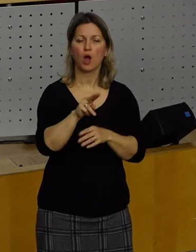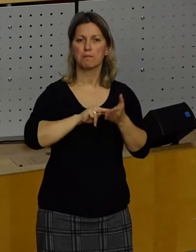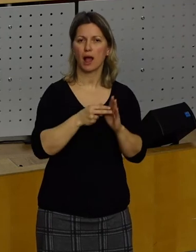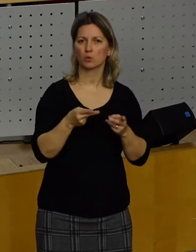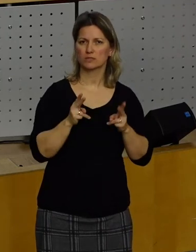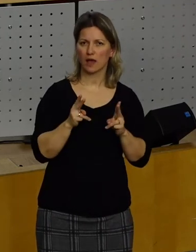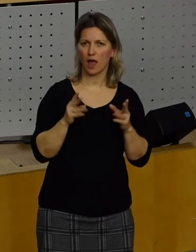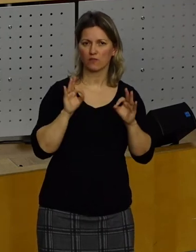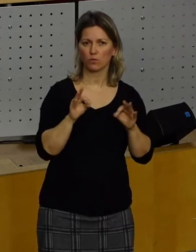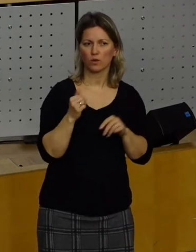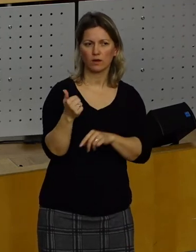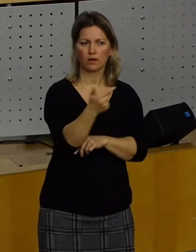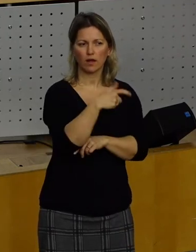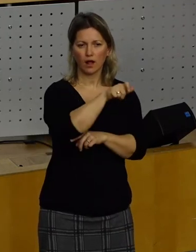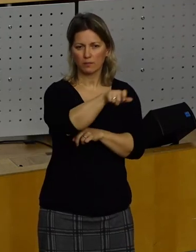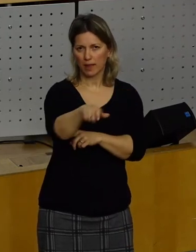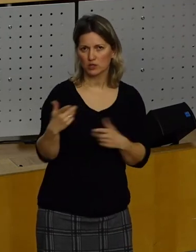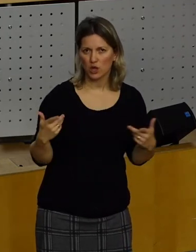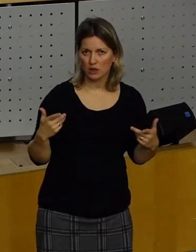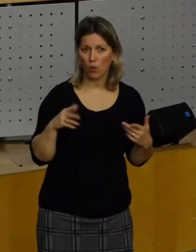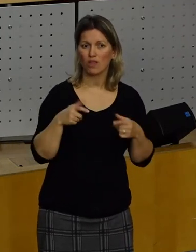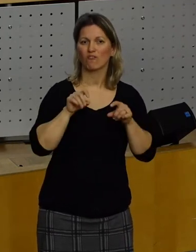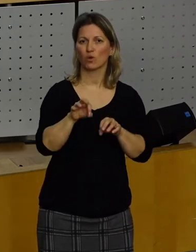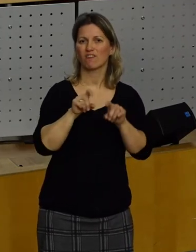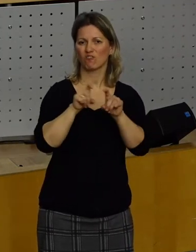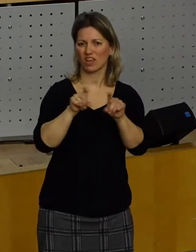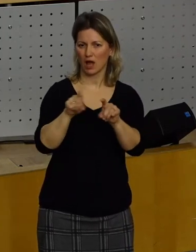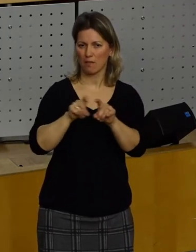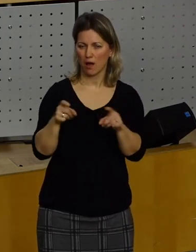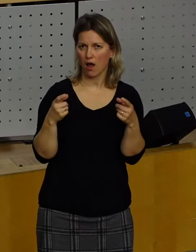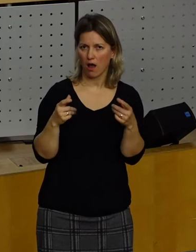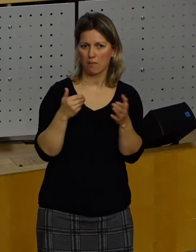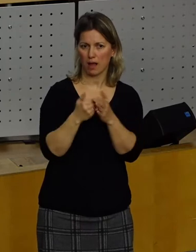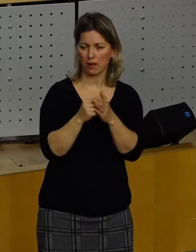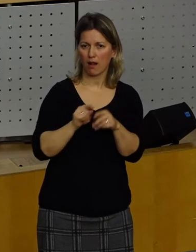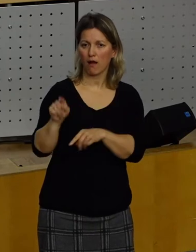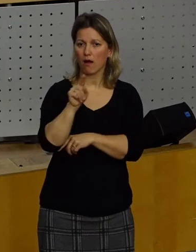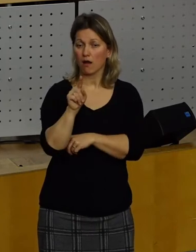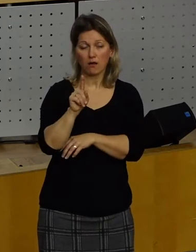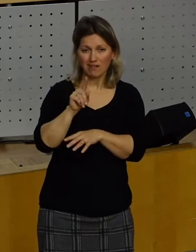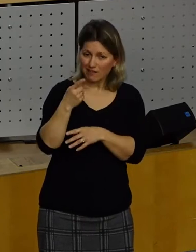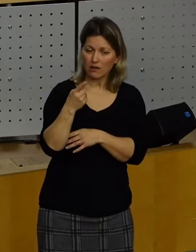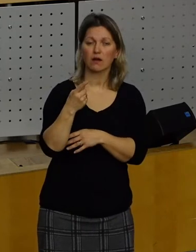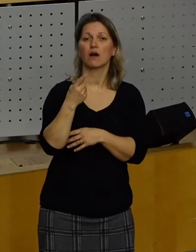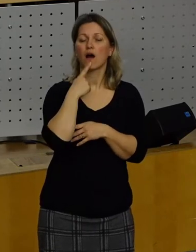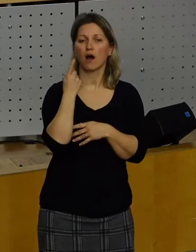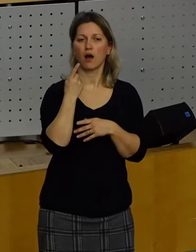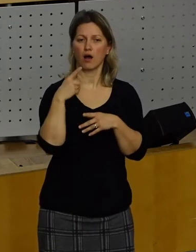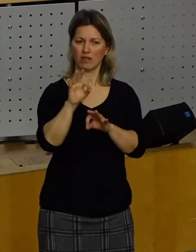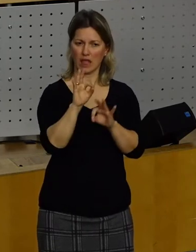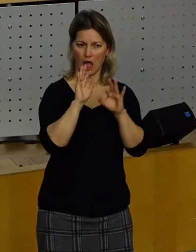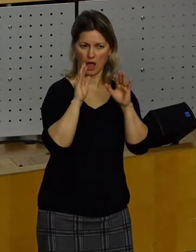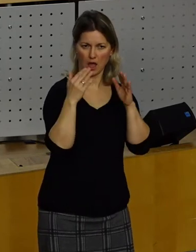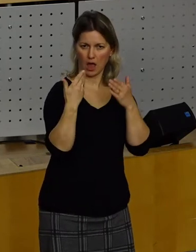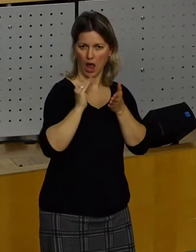die Menschen oder für die Unternehmer, die quasi diesen Transport anbieten, sich auf Ausschreibung bewerben.